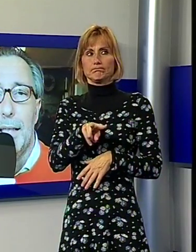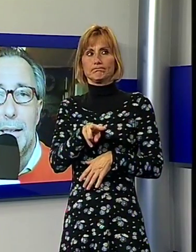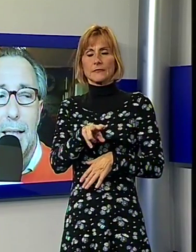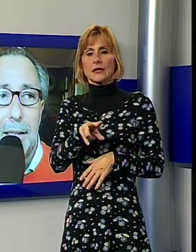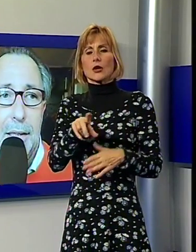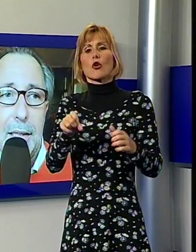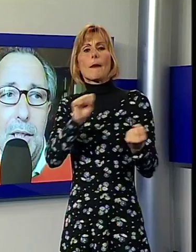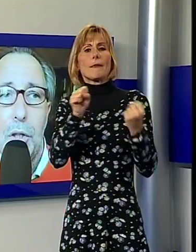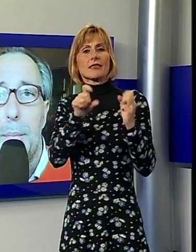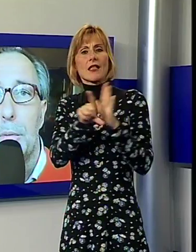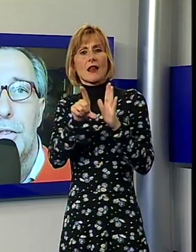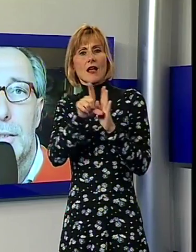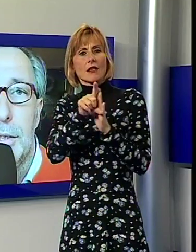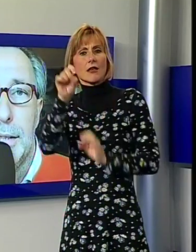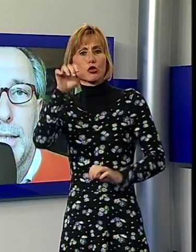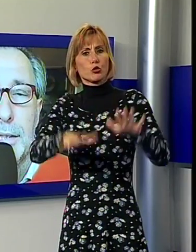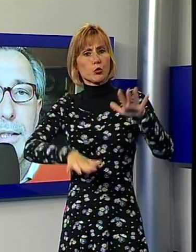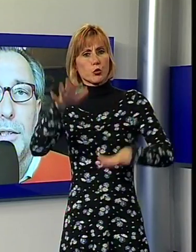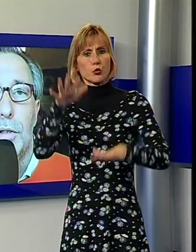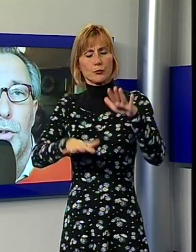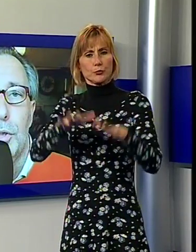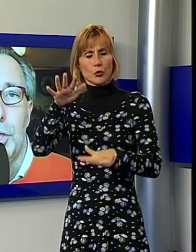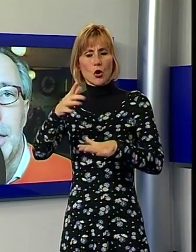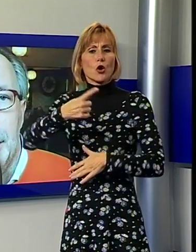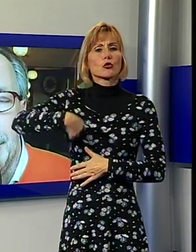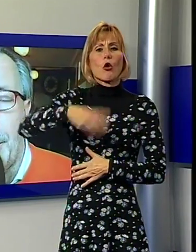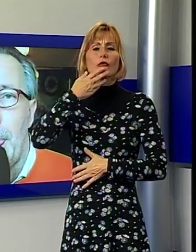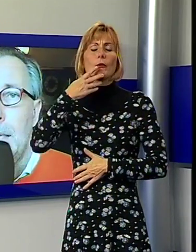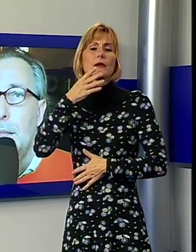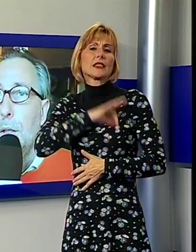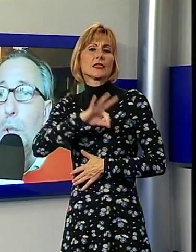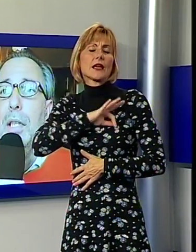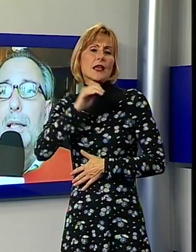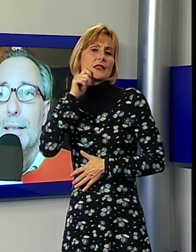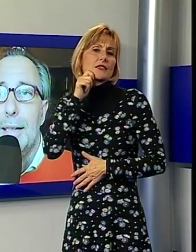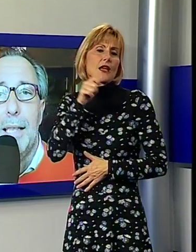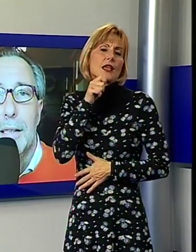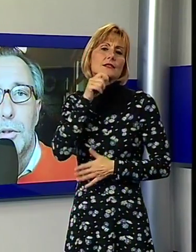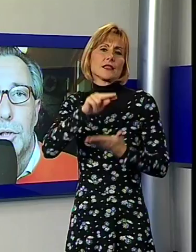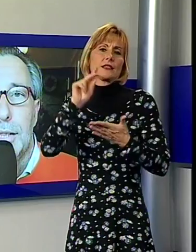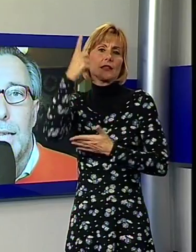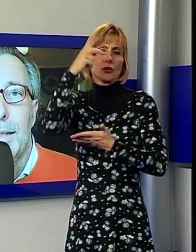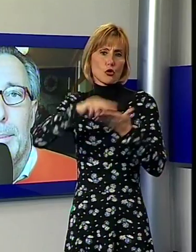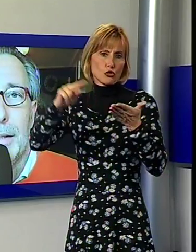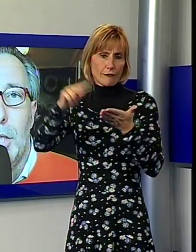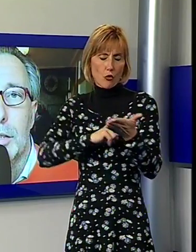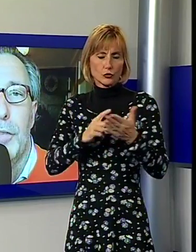legalità che noi abbiamo fatto nell'interesse del diritto di voto dei cittadini. Quindi la sentenza del Consiglio di Stato è da parte nostra